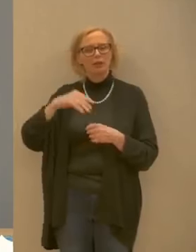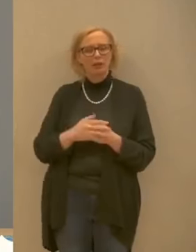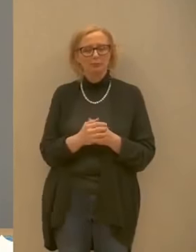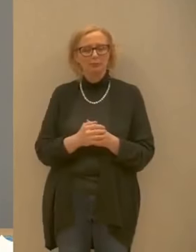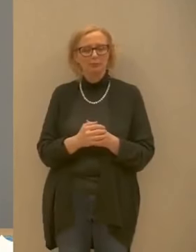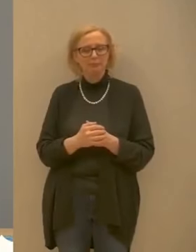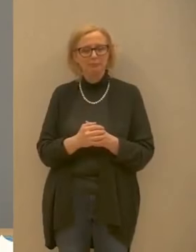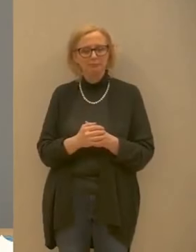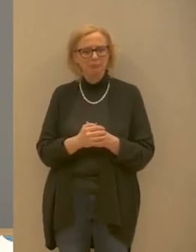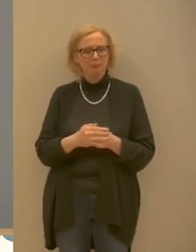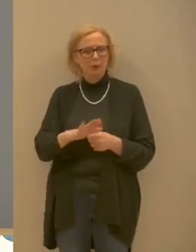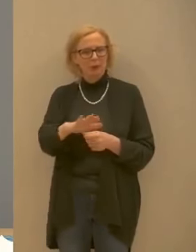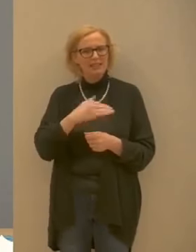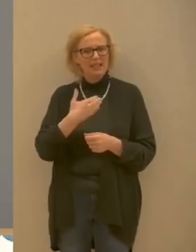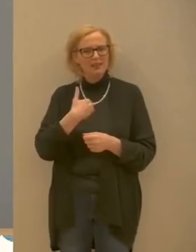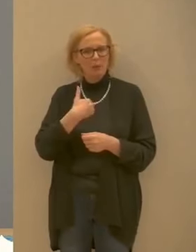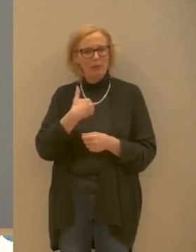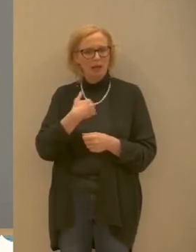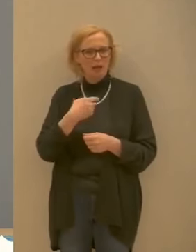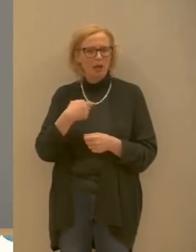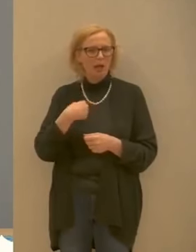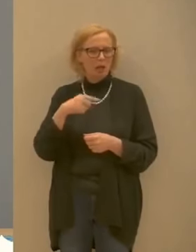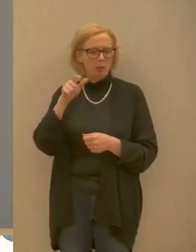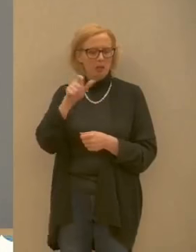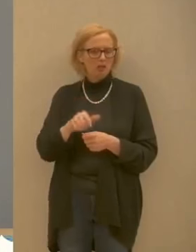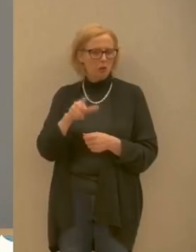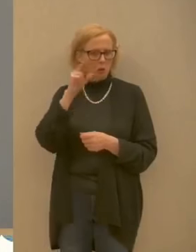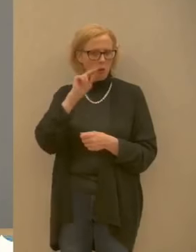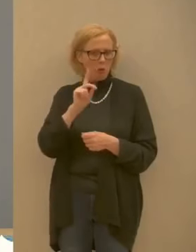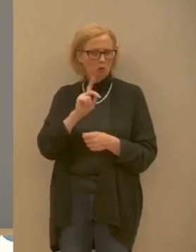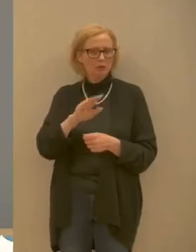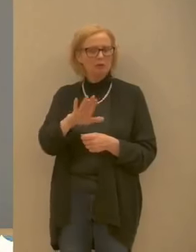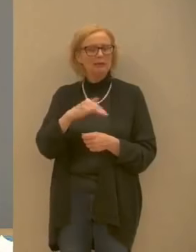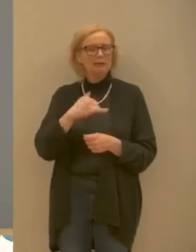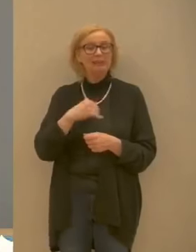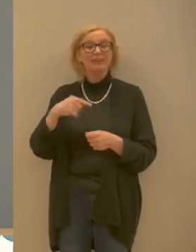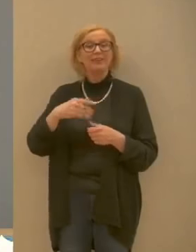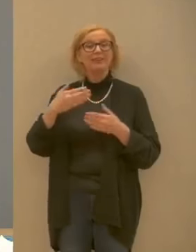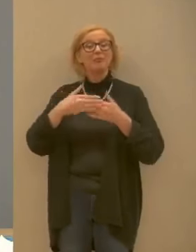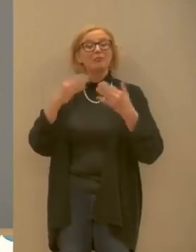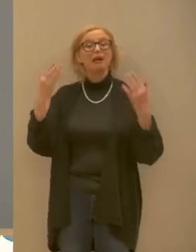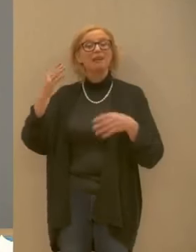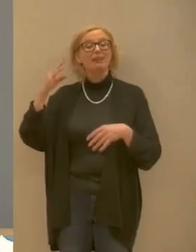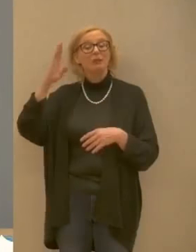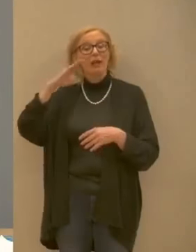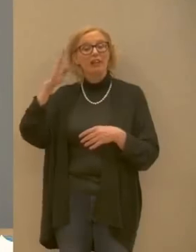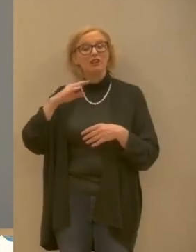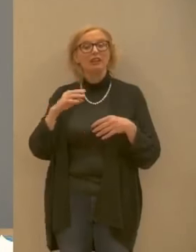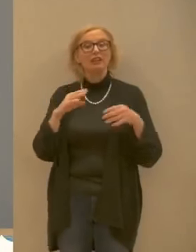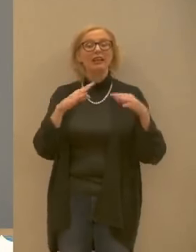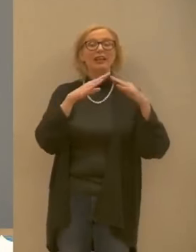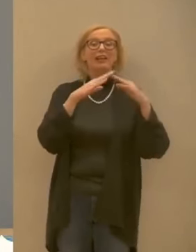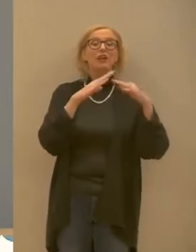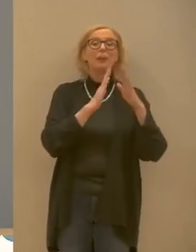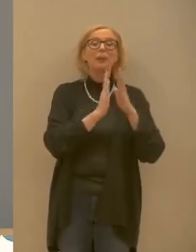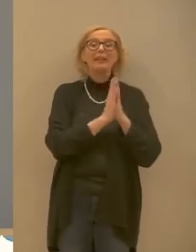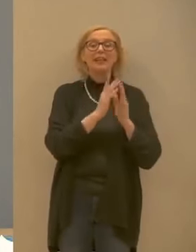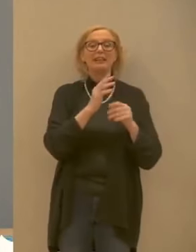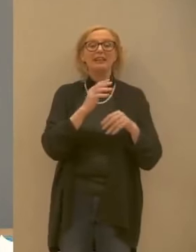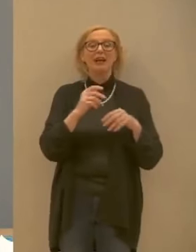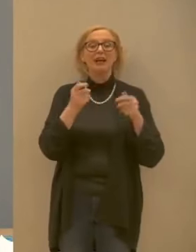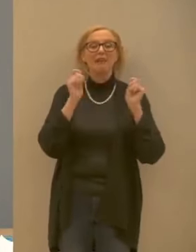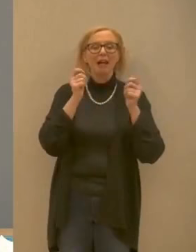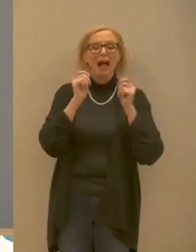persone che magari non conosco e no non le conosco questa mattina pergine sia davanti alla chiesa dei frati che vicino alla posta ci sono molti